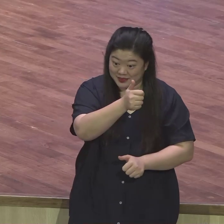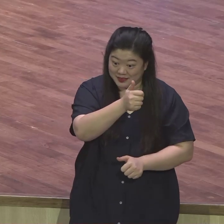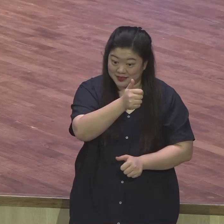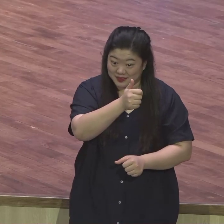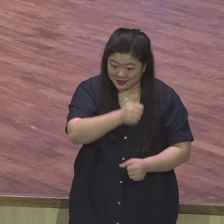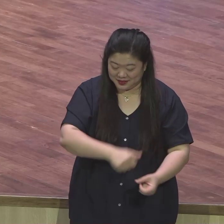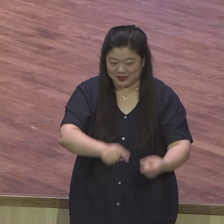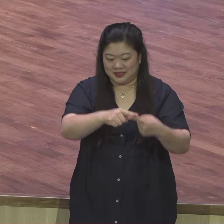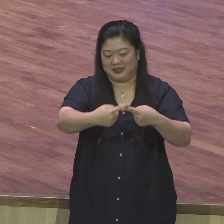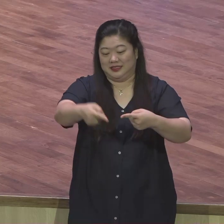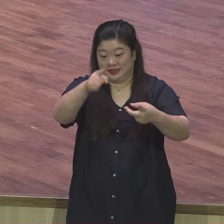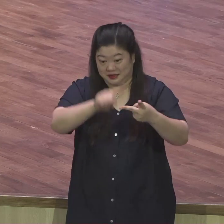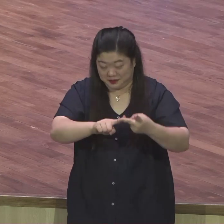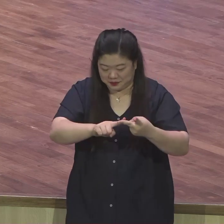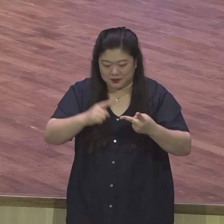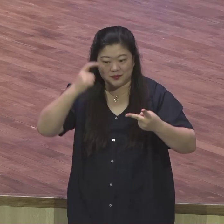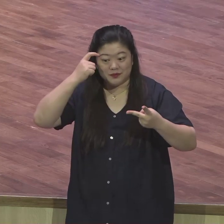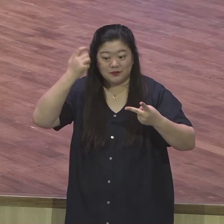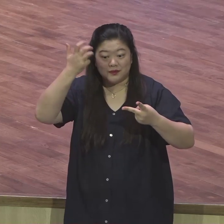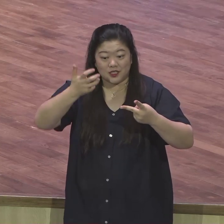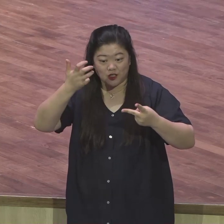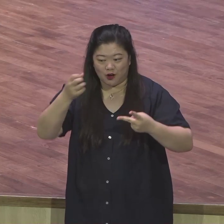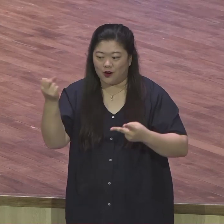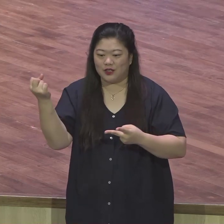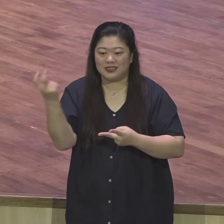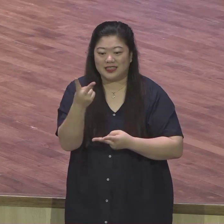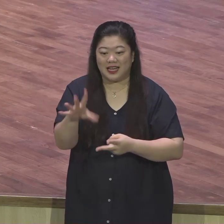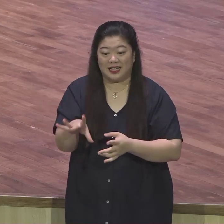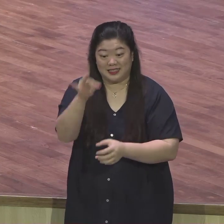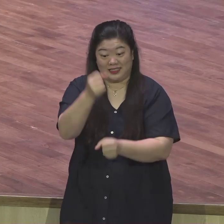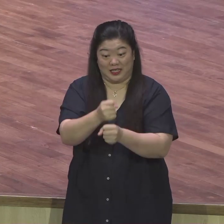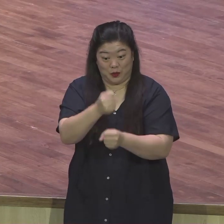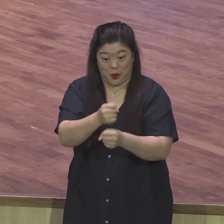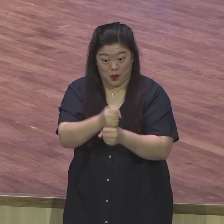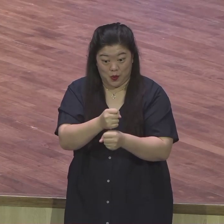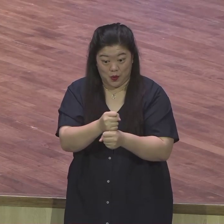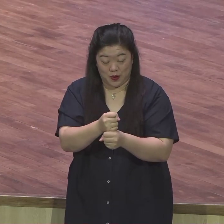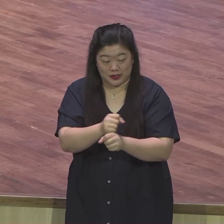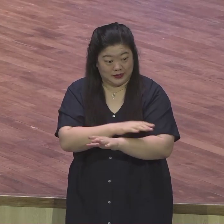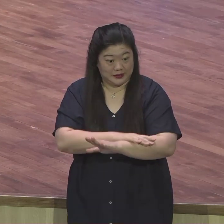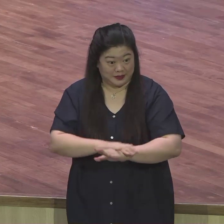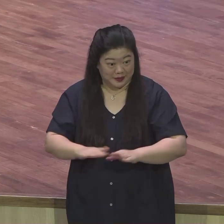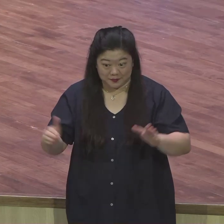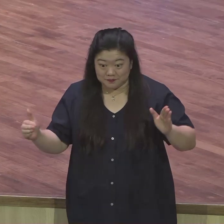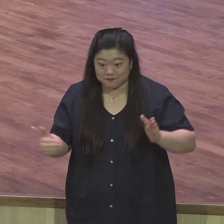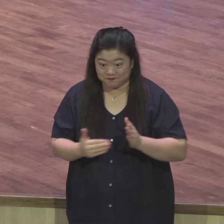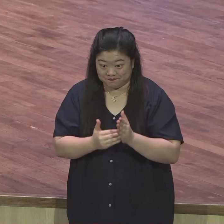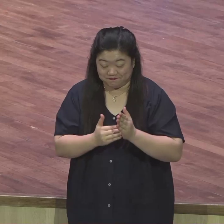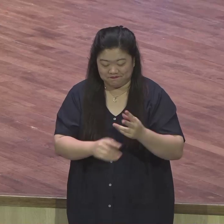그렇게 살아라고 말씀을 드렸는데 이 두 가지 삶을 아주 구체적으로 그렇게